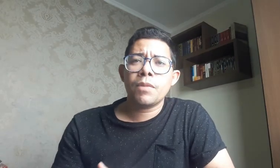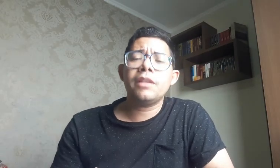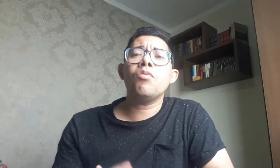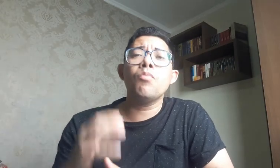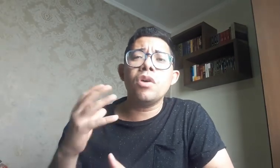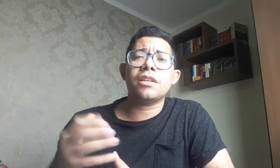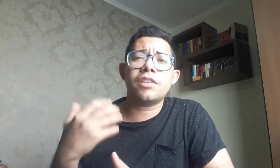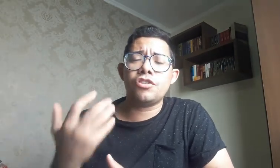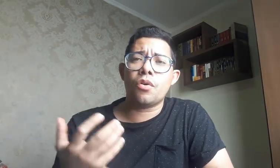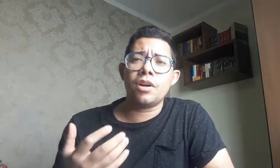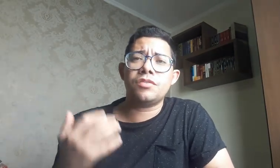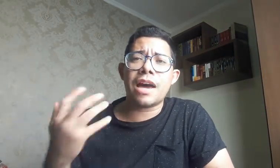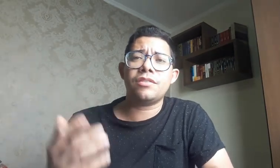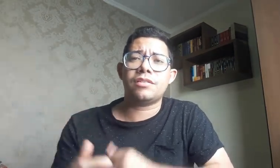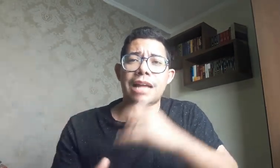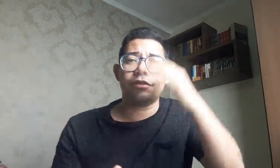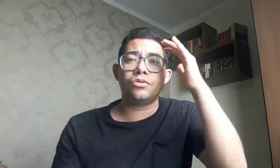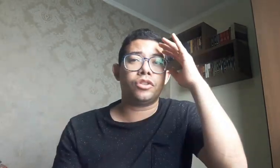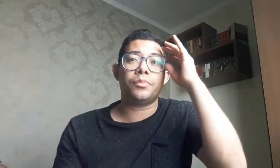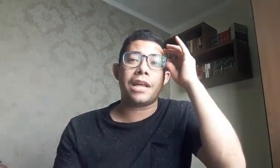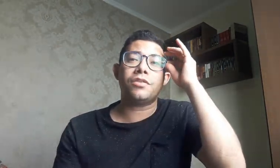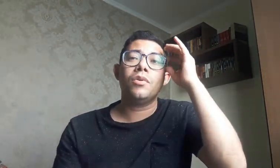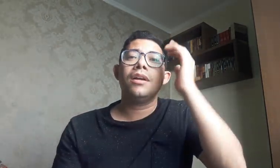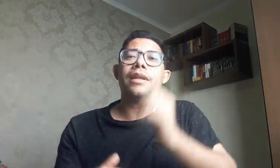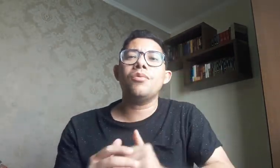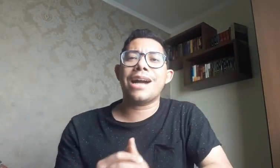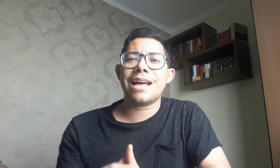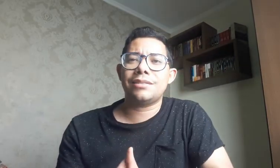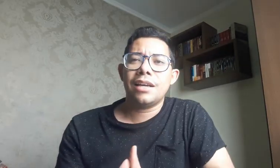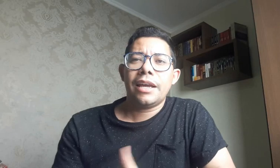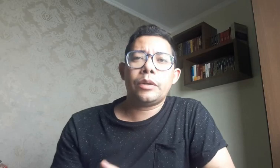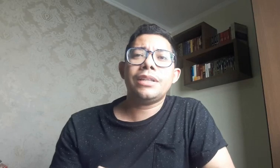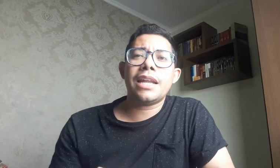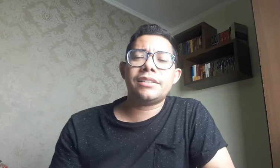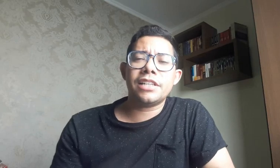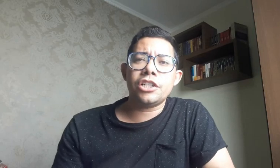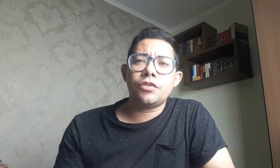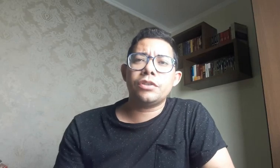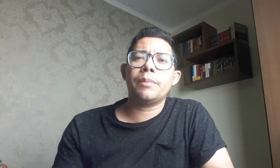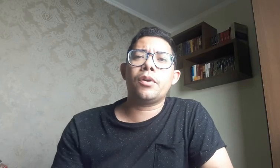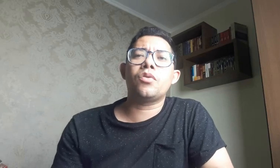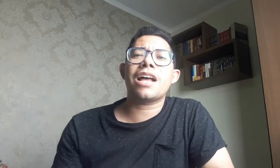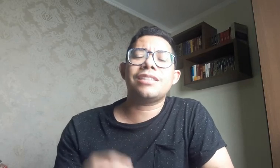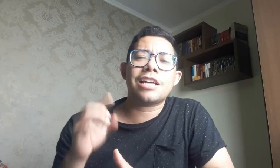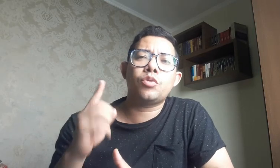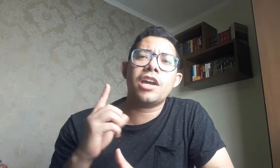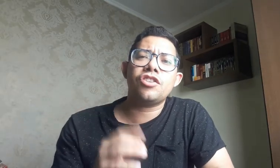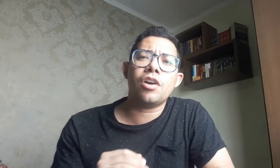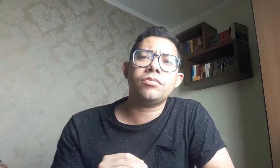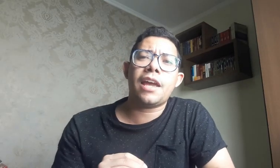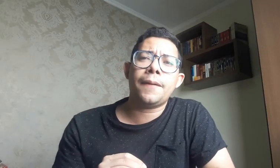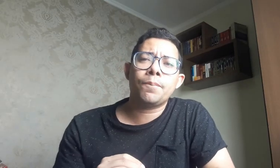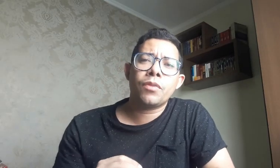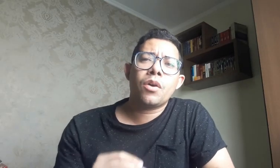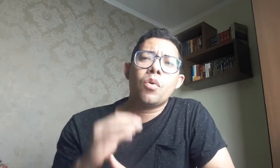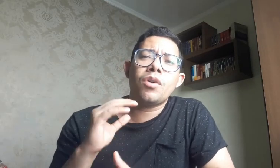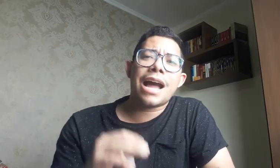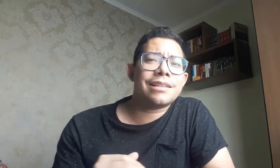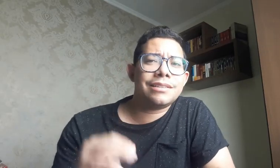Então, muitas regiões, vários estados do nosso Brasil, tem o CAS. Então, é interessante você procurar se na sua região tem o CAS,